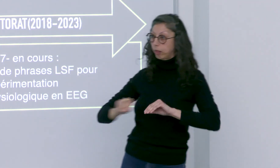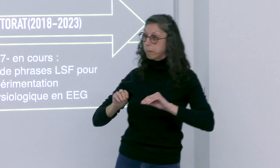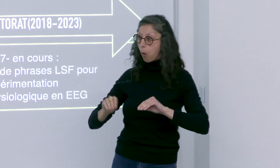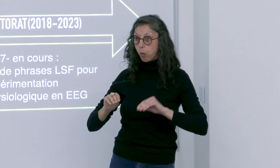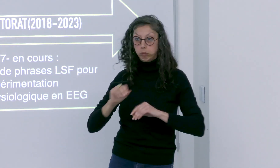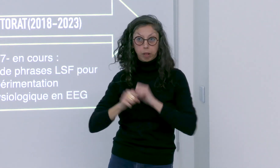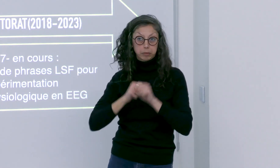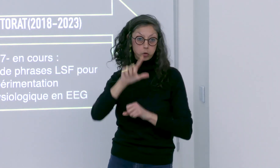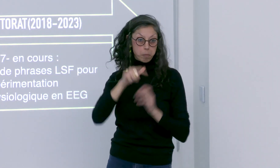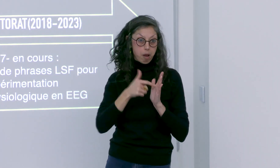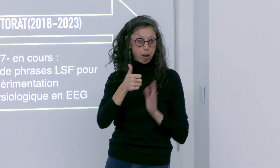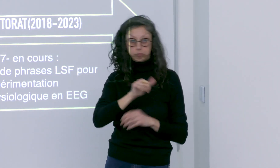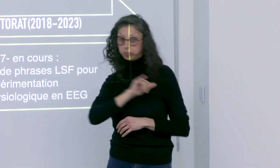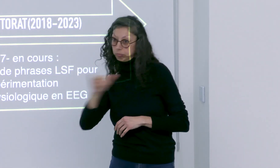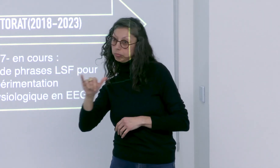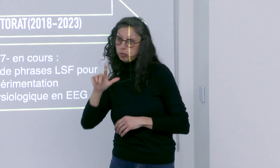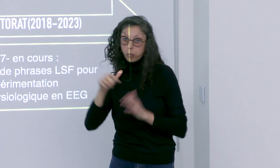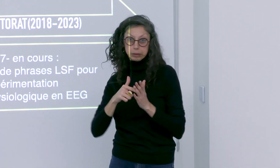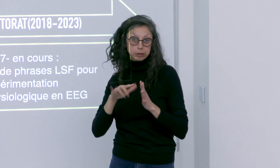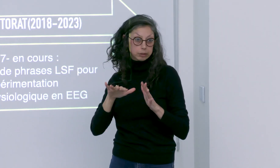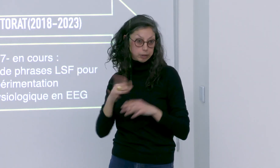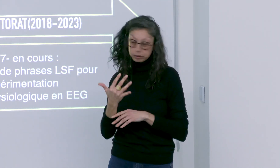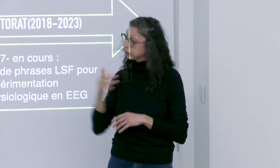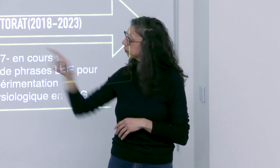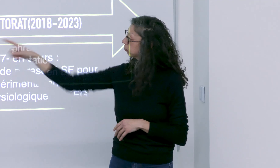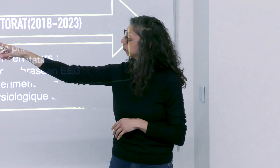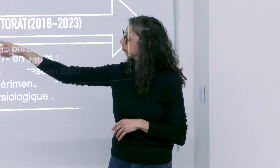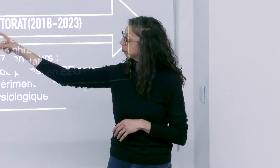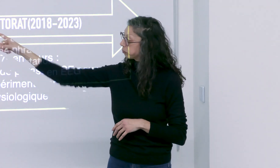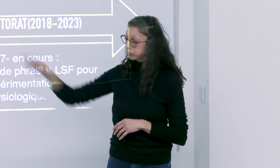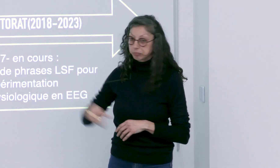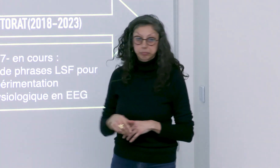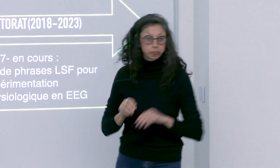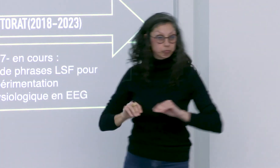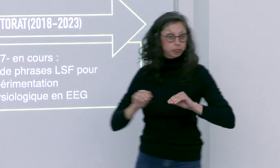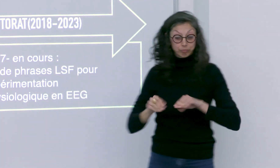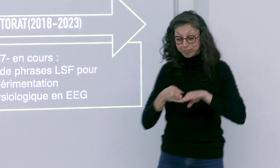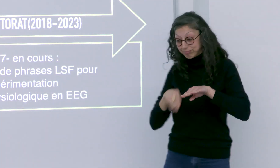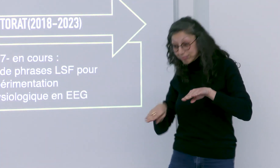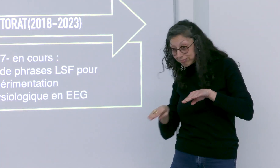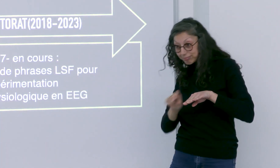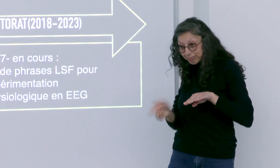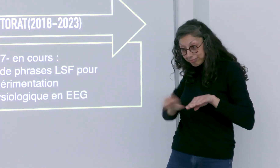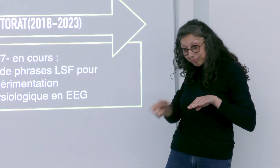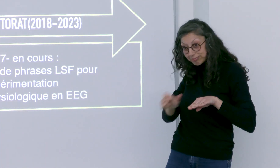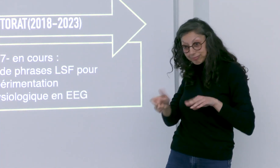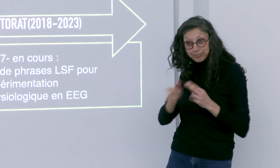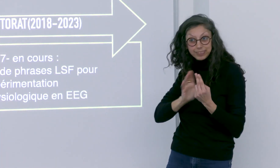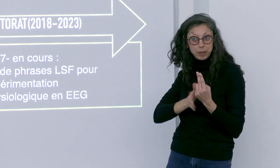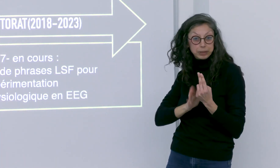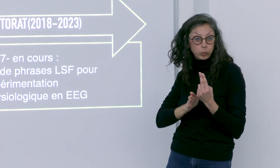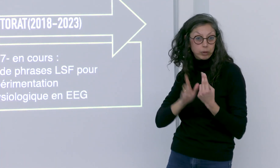Voici donc mon parcours qui a commencé par de l'enseignement de 2001 jusqu'à 2015.